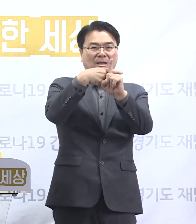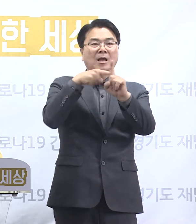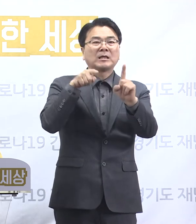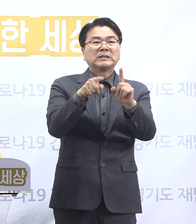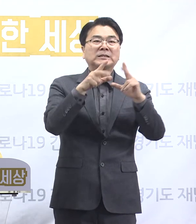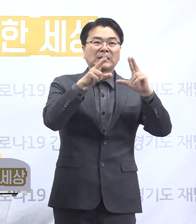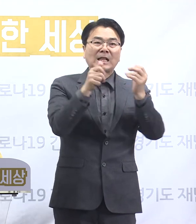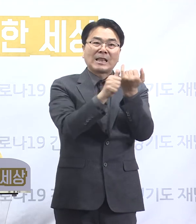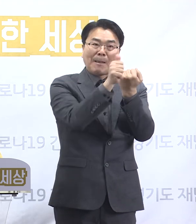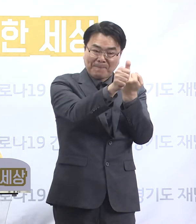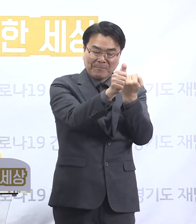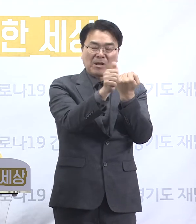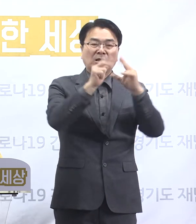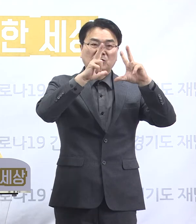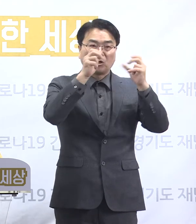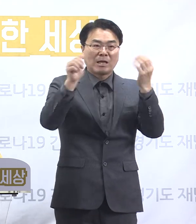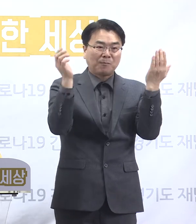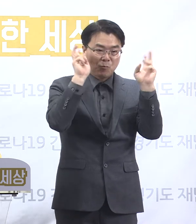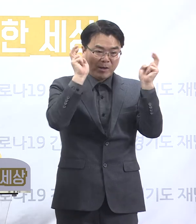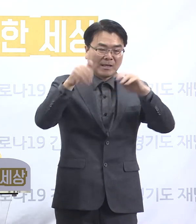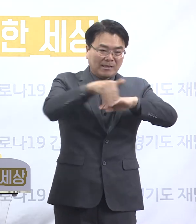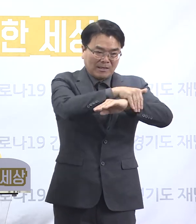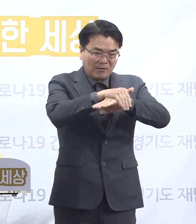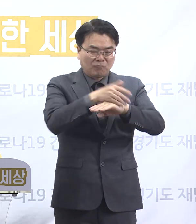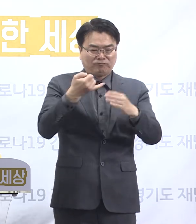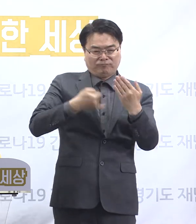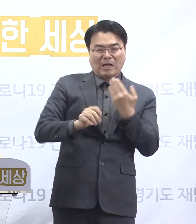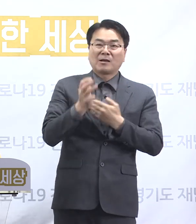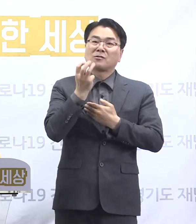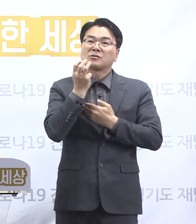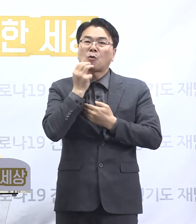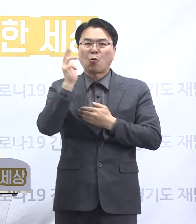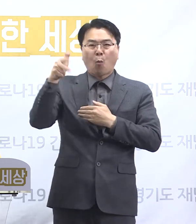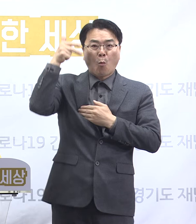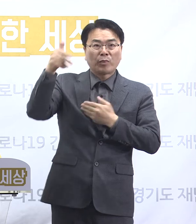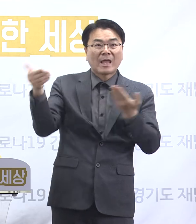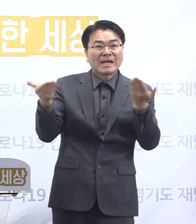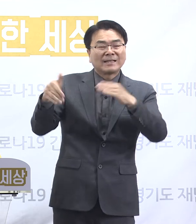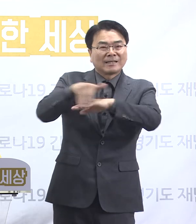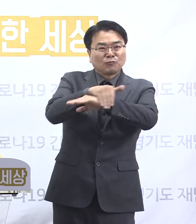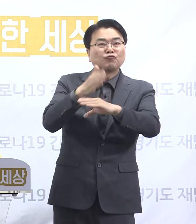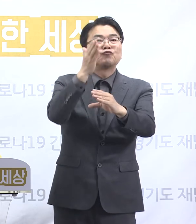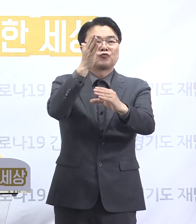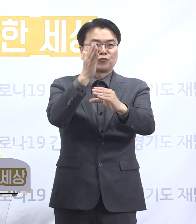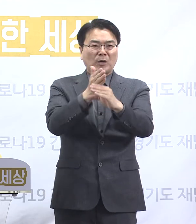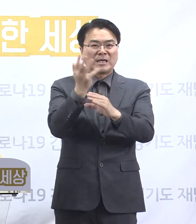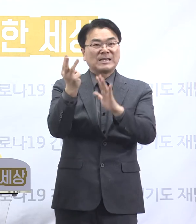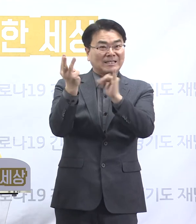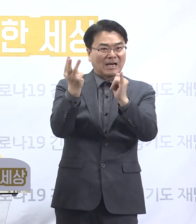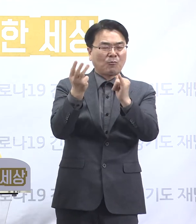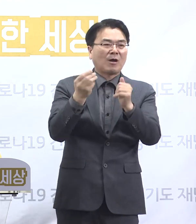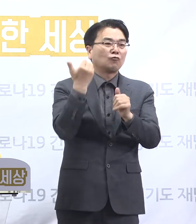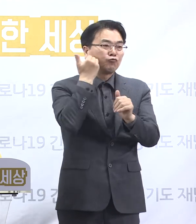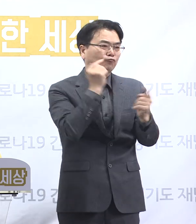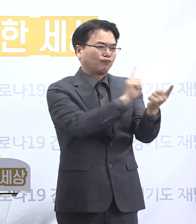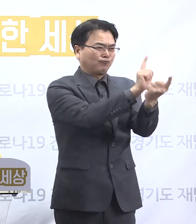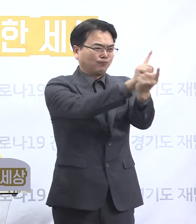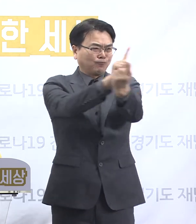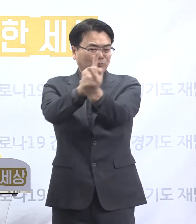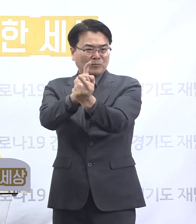회사에 딸은 서울시 강남구 소재 호텔에 근무하는 것으로 확인되며 확진자 3명과 접촉한 사람은